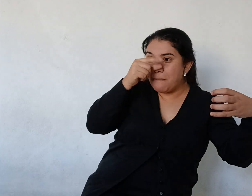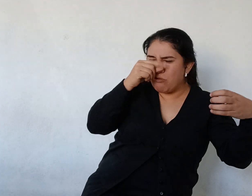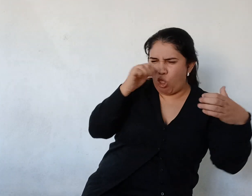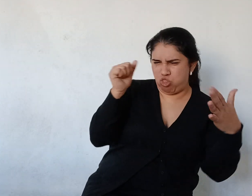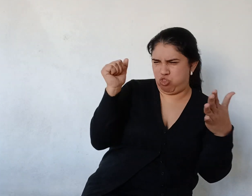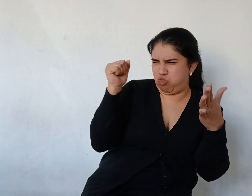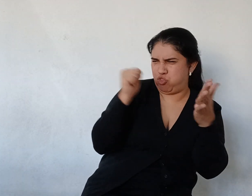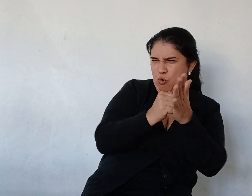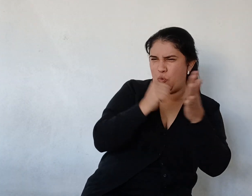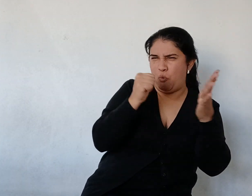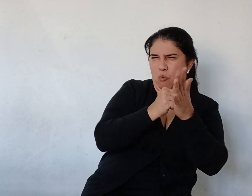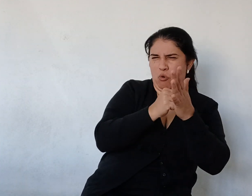del mundo